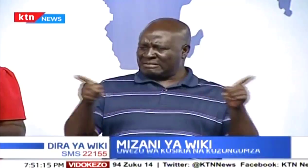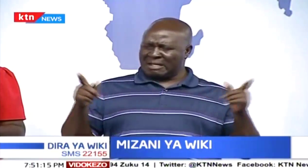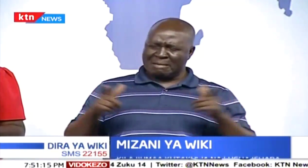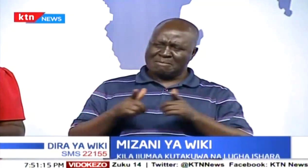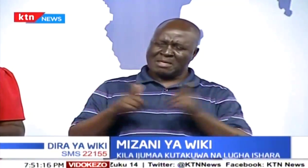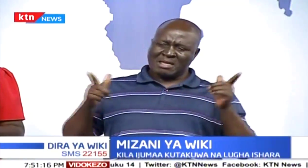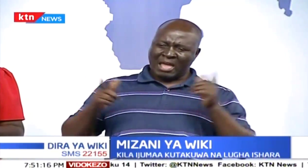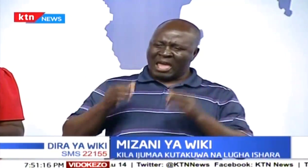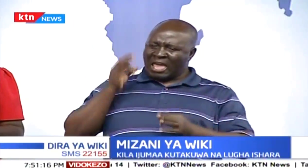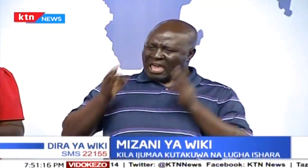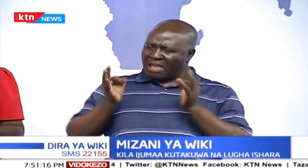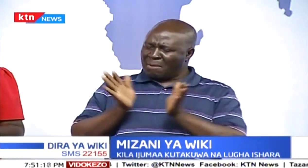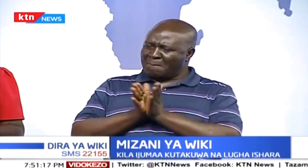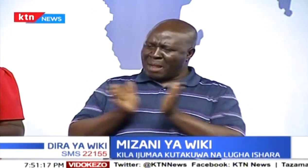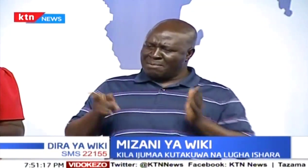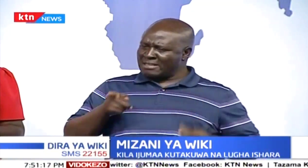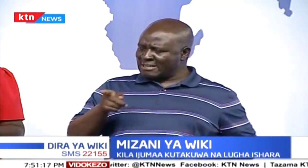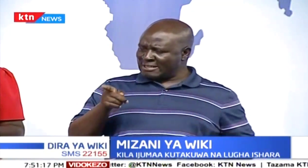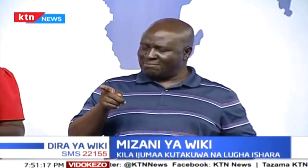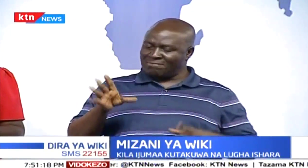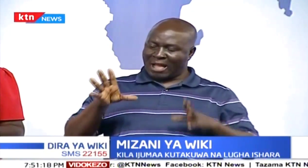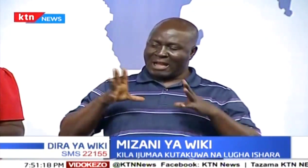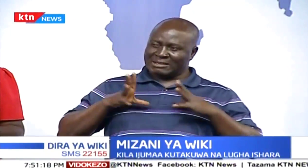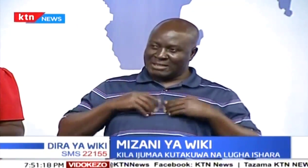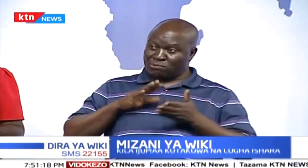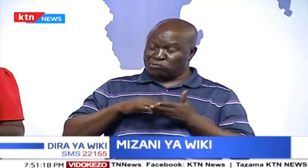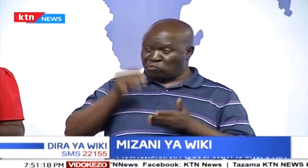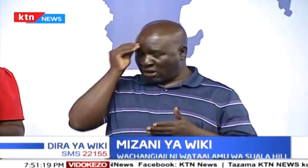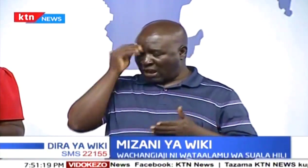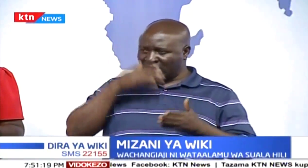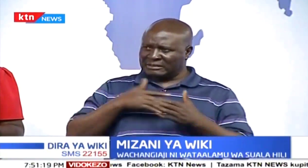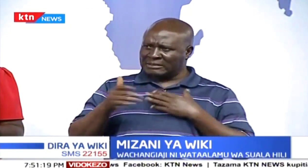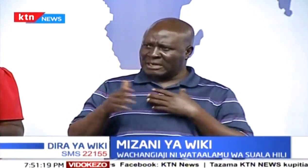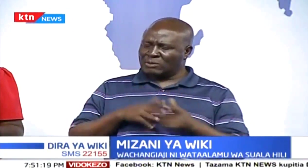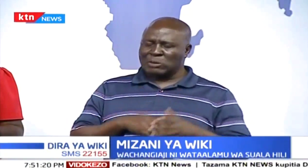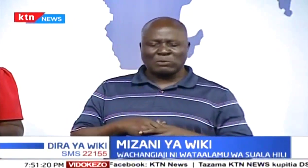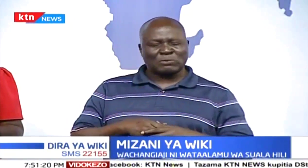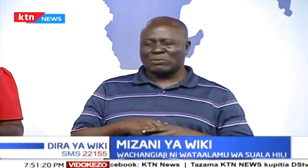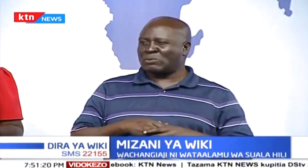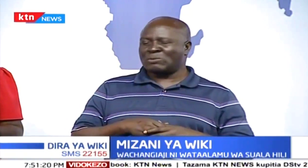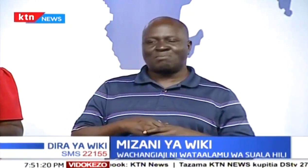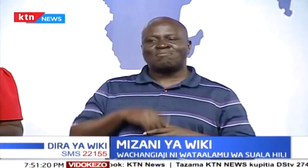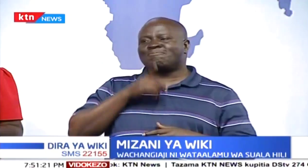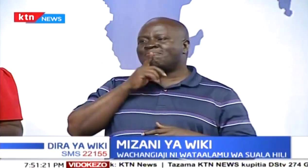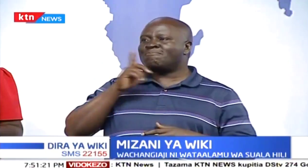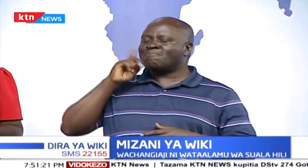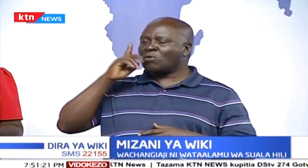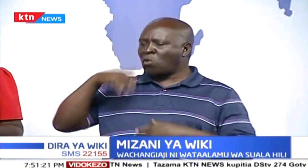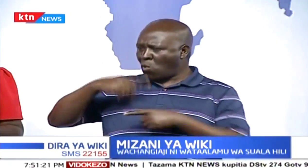ukiangalia mambo ya luga, sisi tunaitua wale walio wachache.